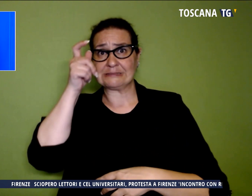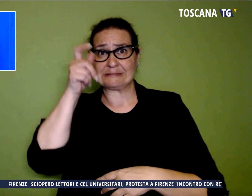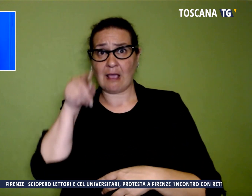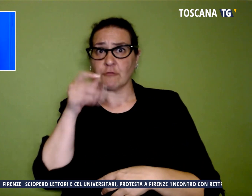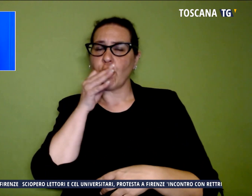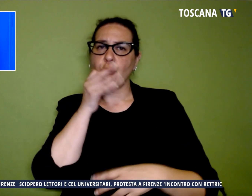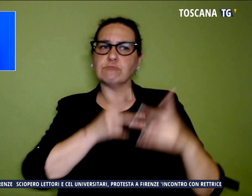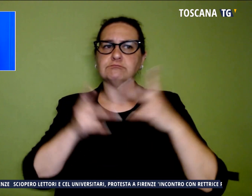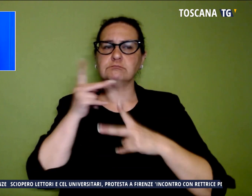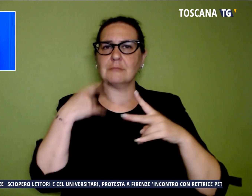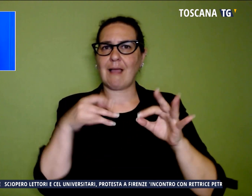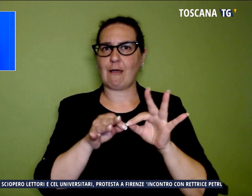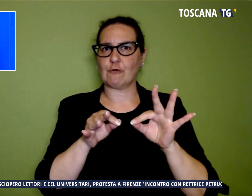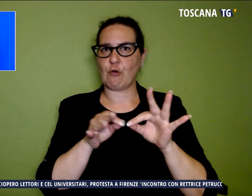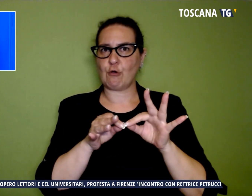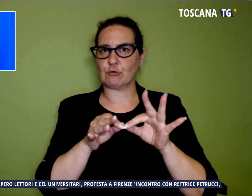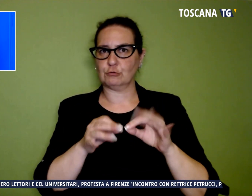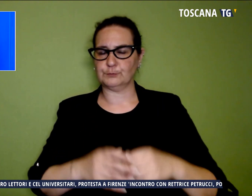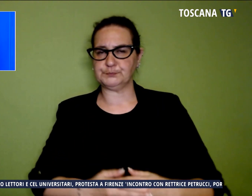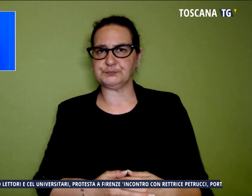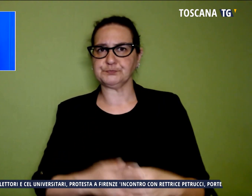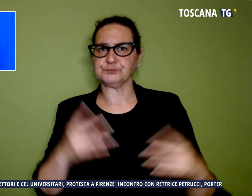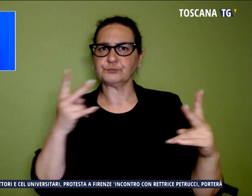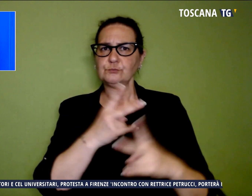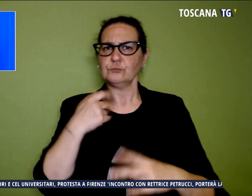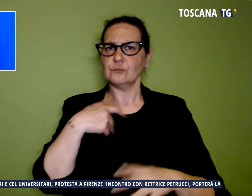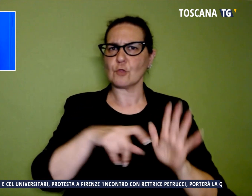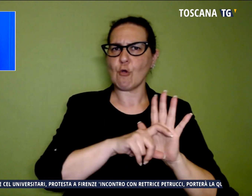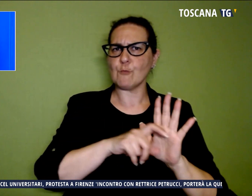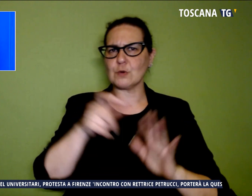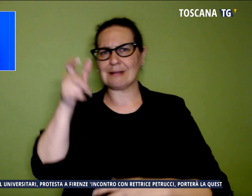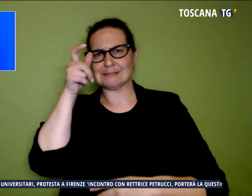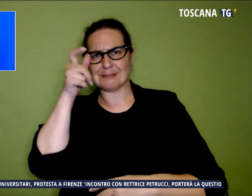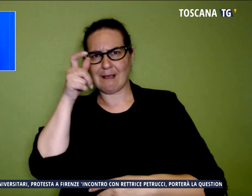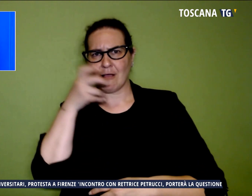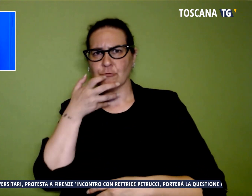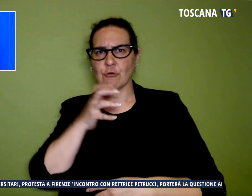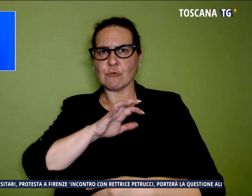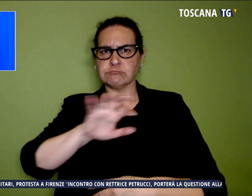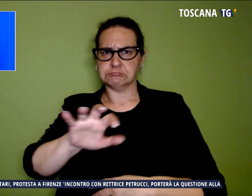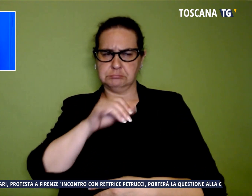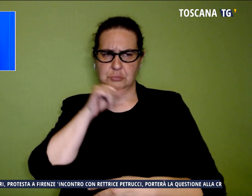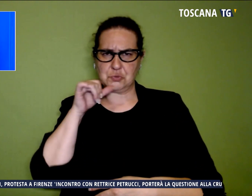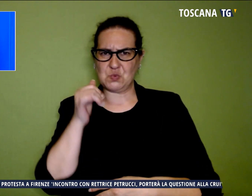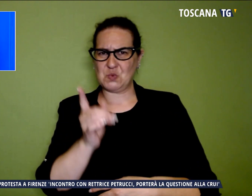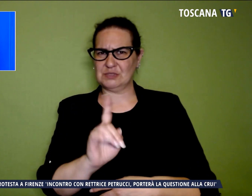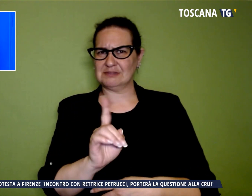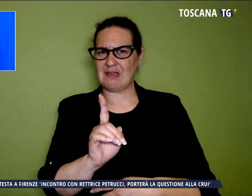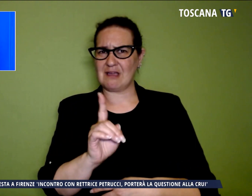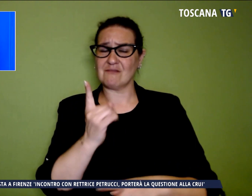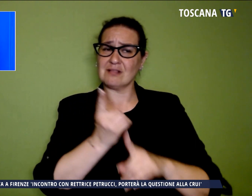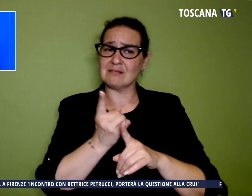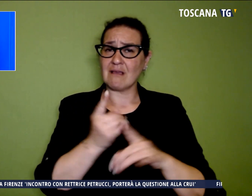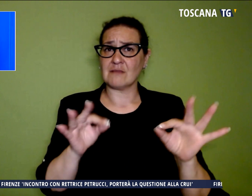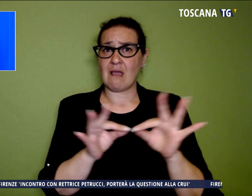La causa comune Stato è una follia, non c'è bisogno di fare causa ma di fare un accordo, ha